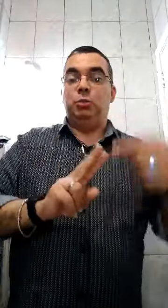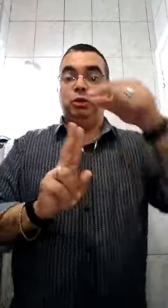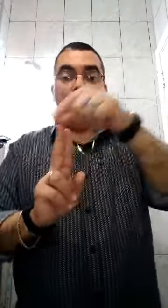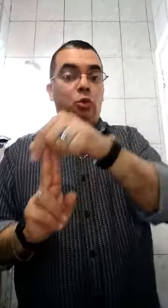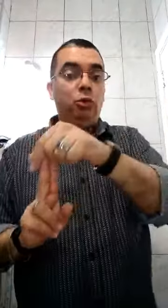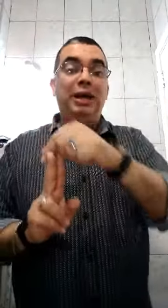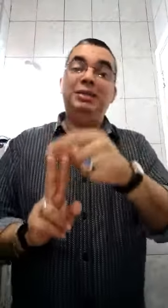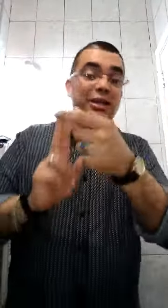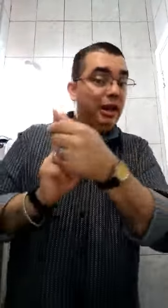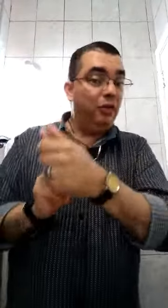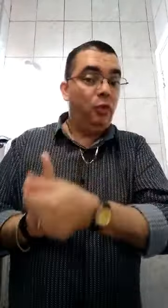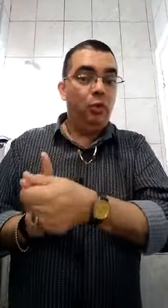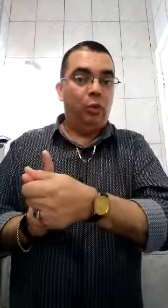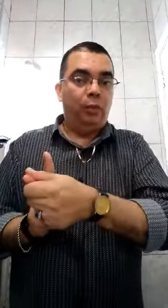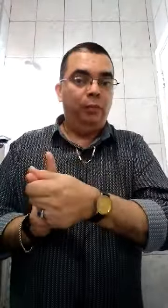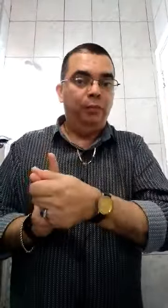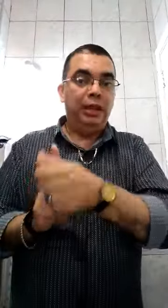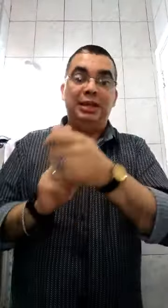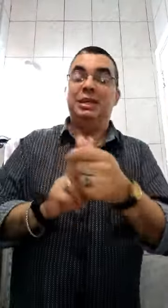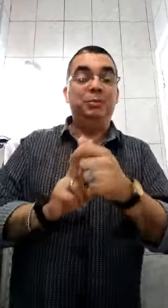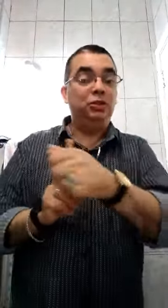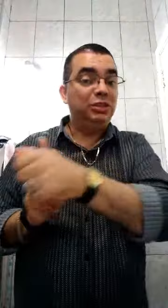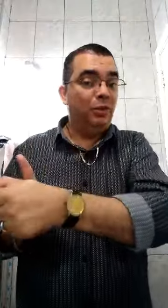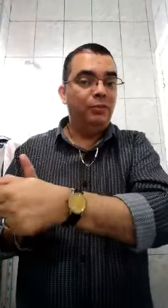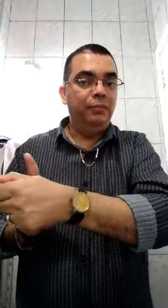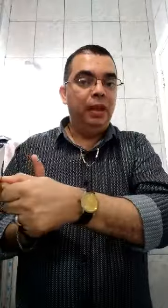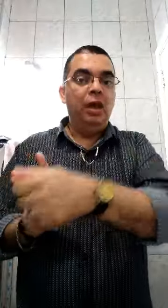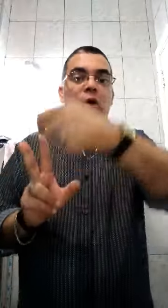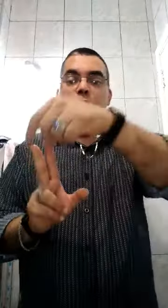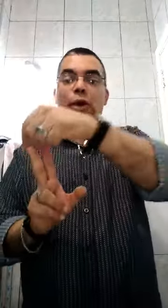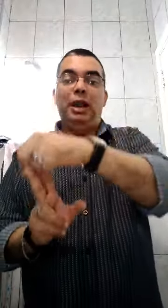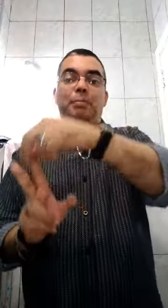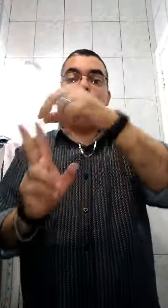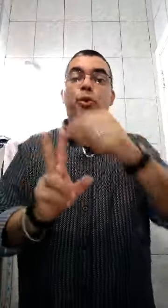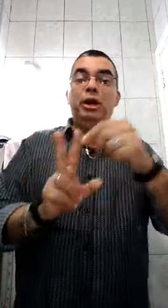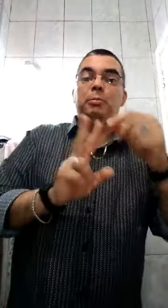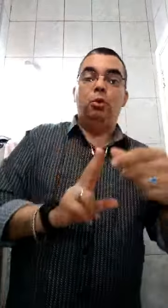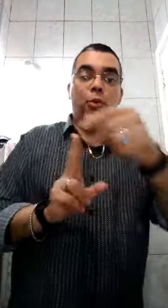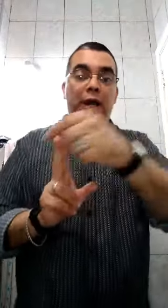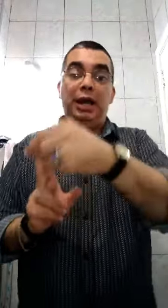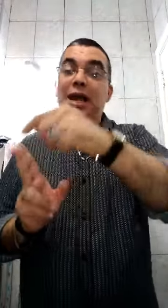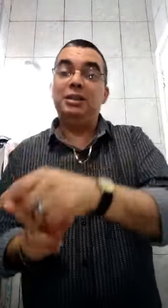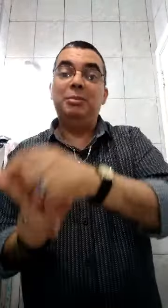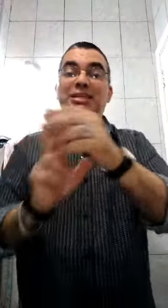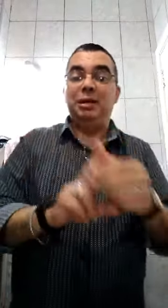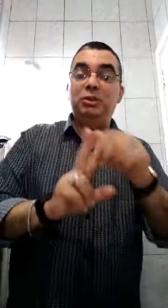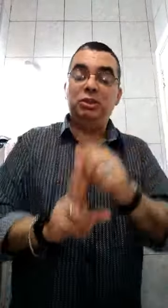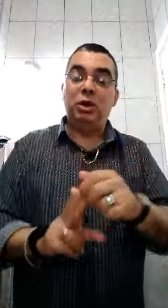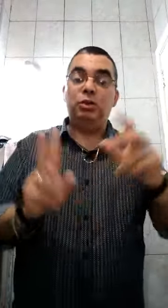esposa procura, o marido ele nega fogo. Ele sempre diz não. Ou ele procura ela, ela também sempre diz não.